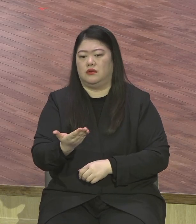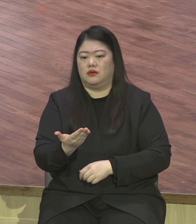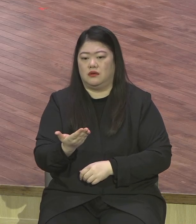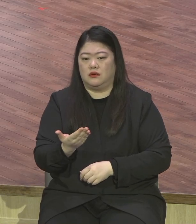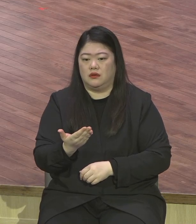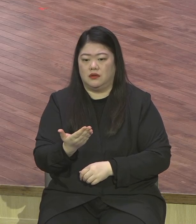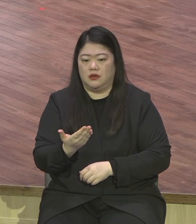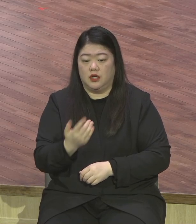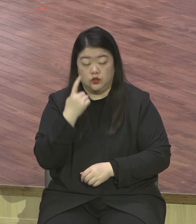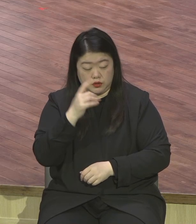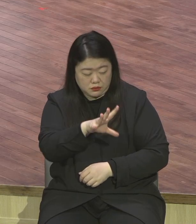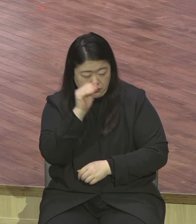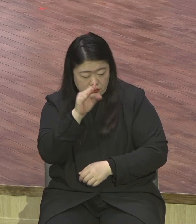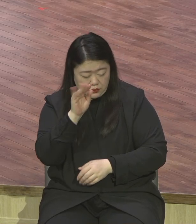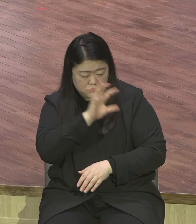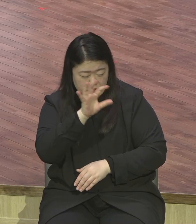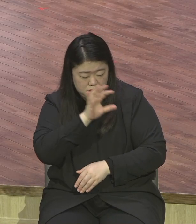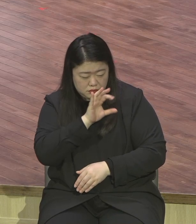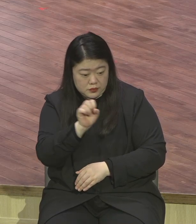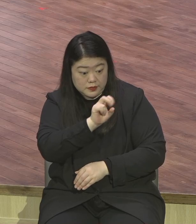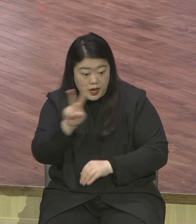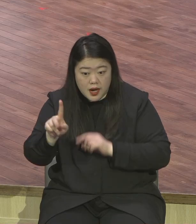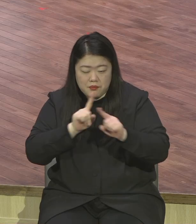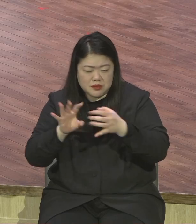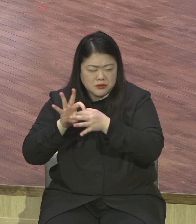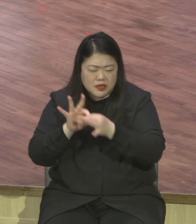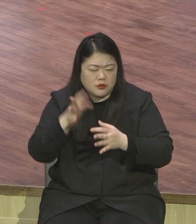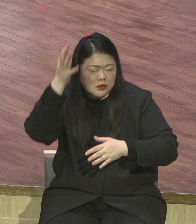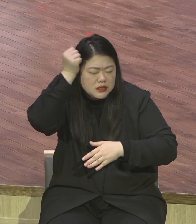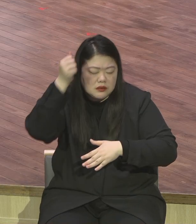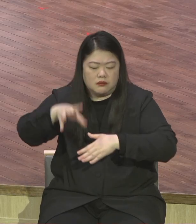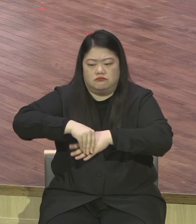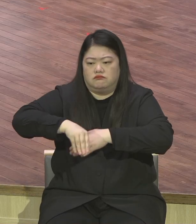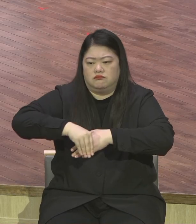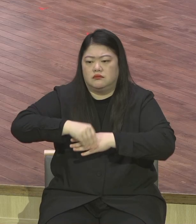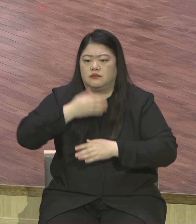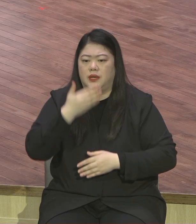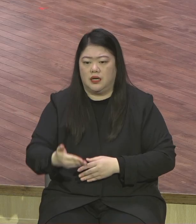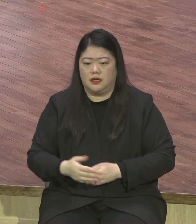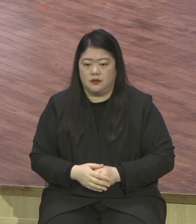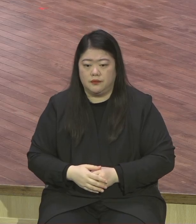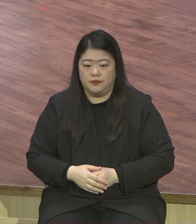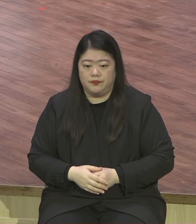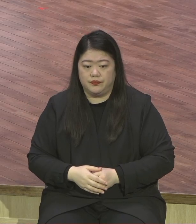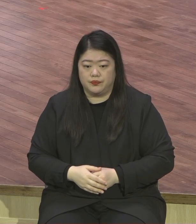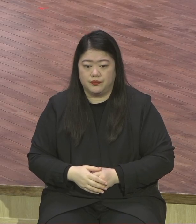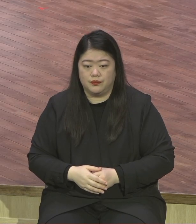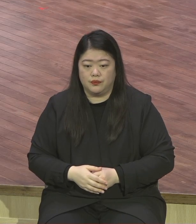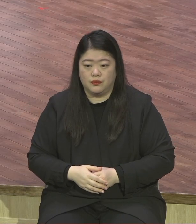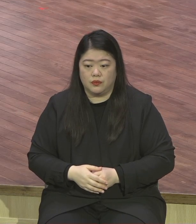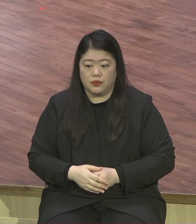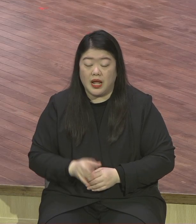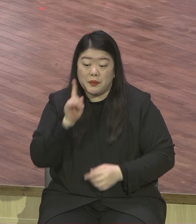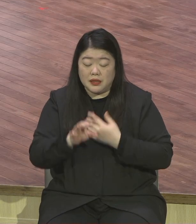있으라 이 말이죠 말씀의 흐름 속에 있어 너 말씀의 흐름 그럼 입에서 나온 게 뭐예요 들이는 게 나오지 그럼 말씀이 쫙쫙쫙